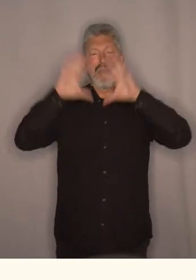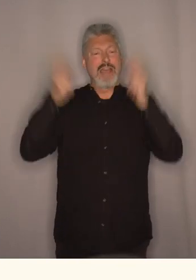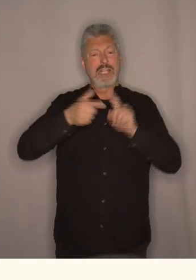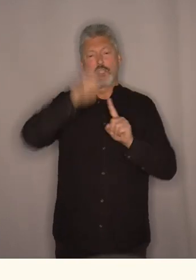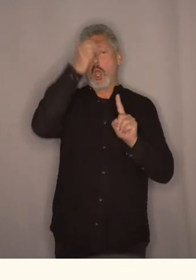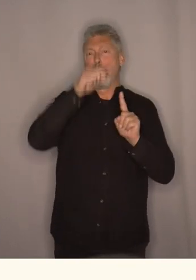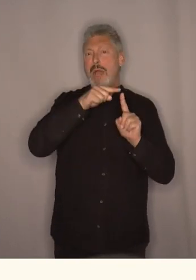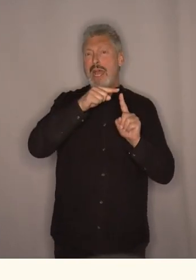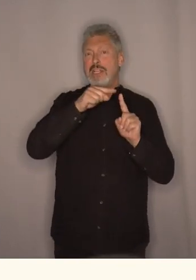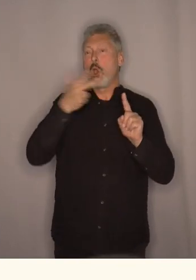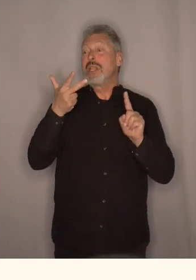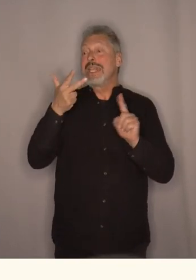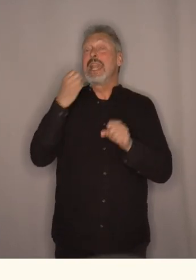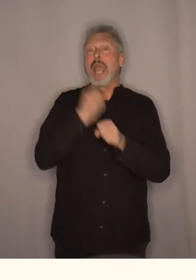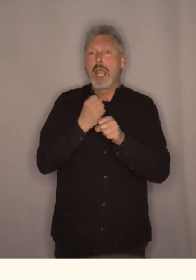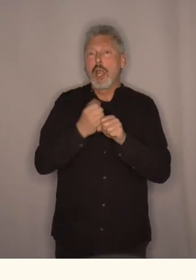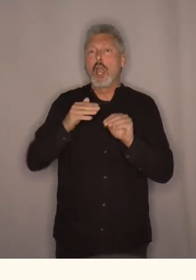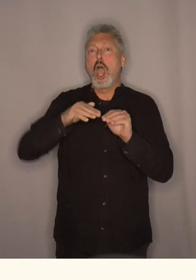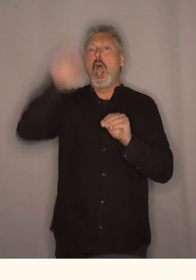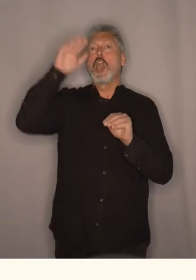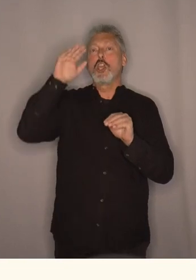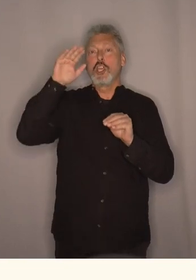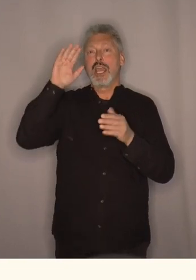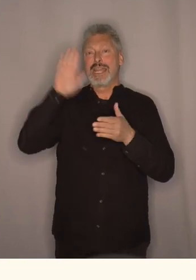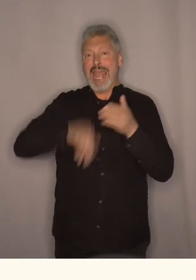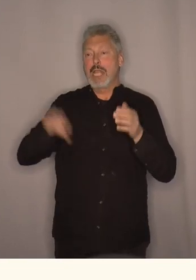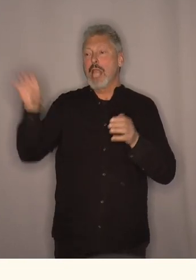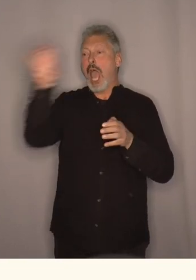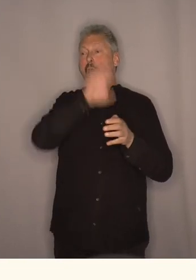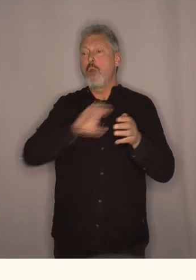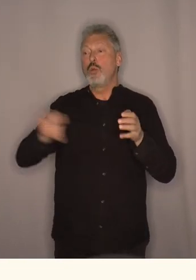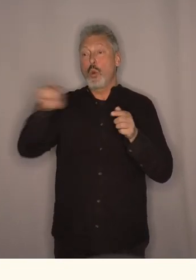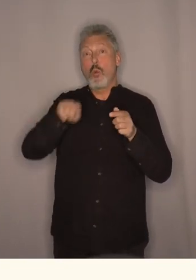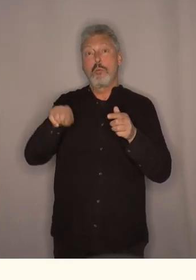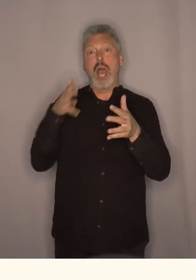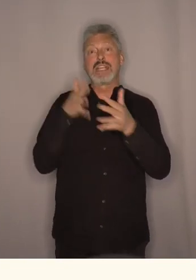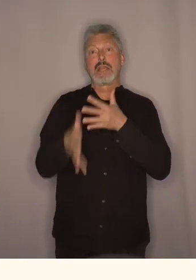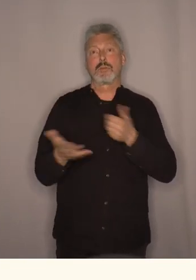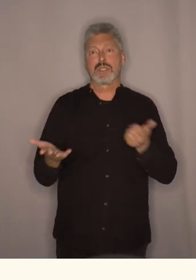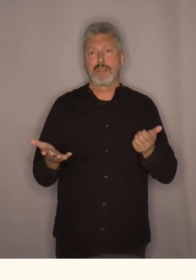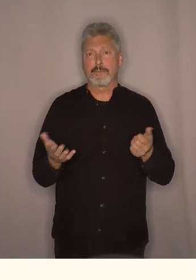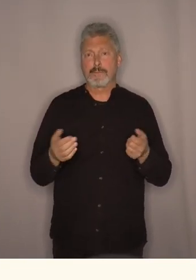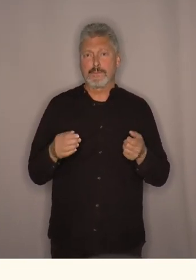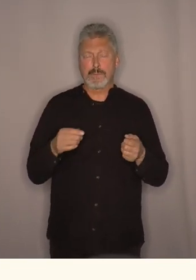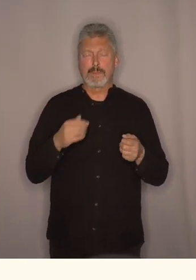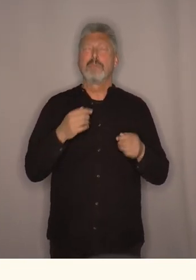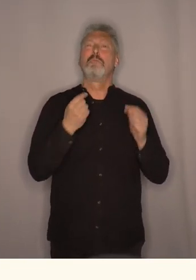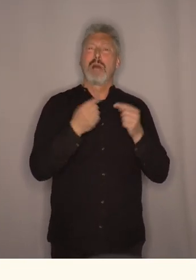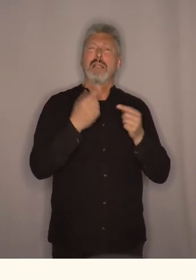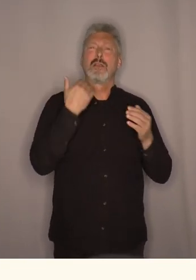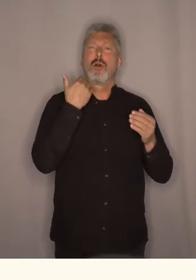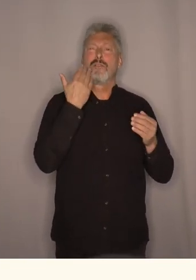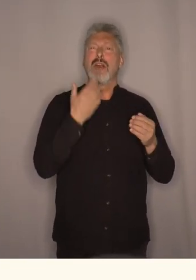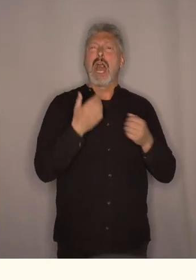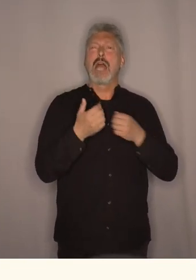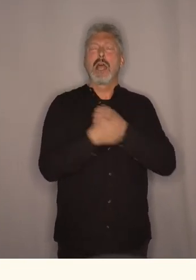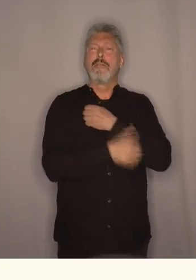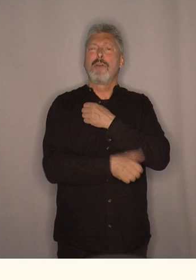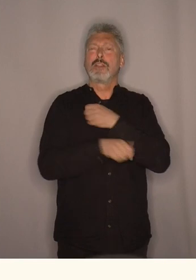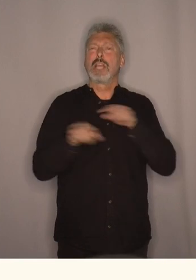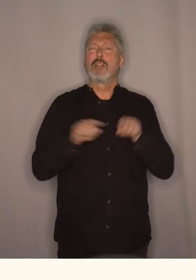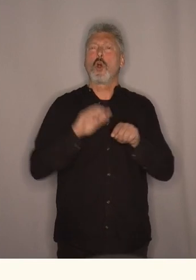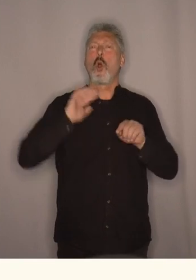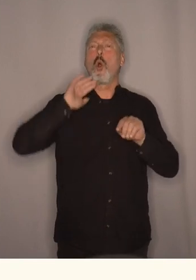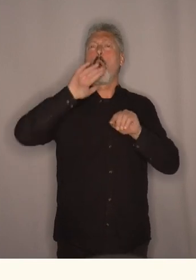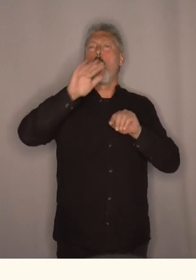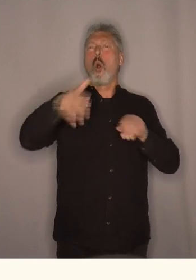er tre ganger høyere i snitt enn det er i Europa. Og det å være fattig i et sånt overflodssamfunn det